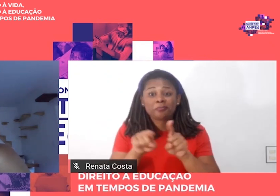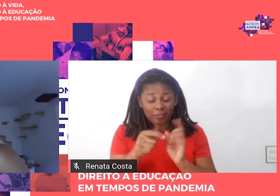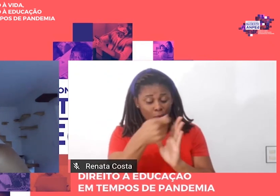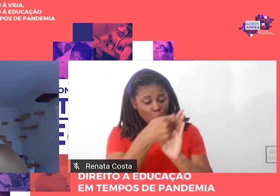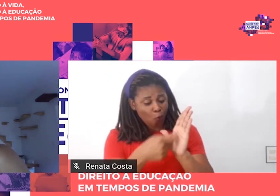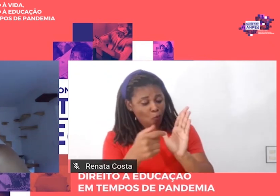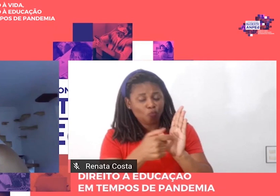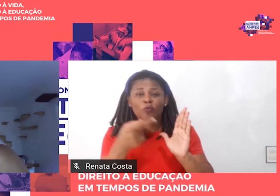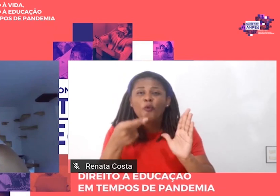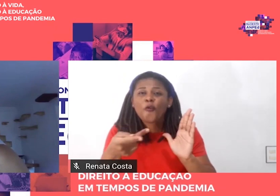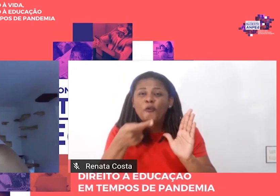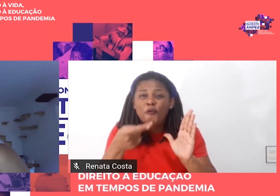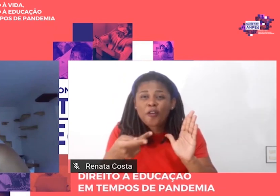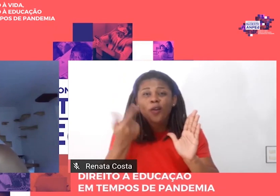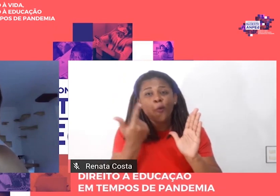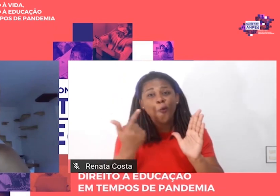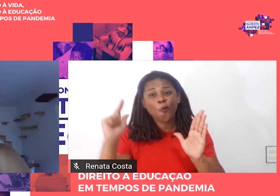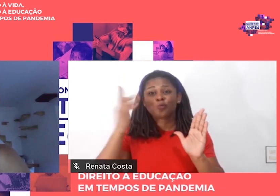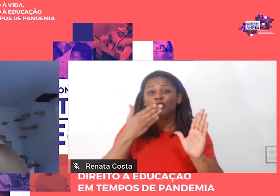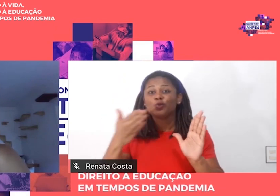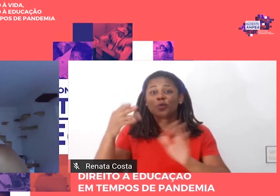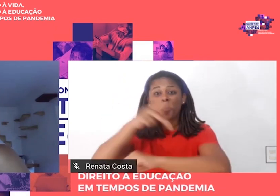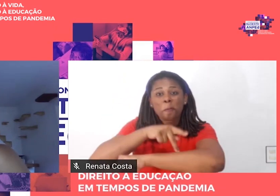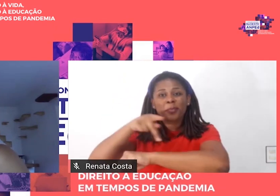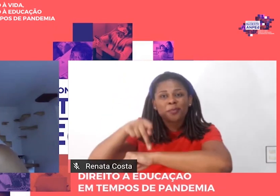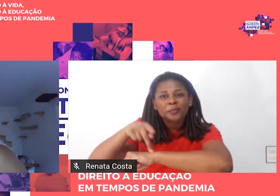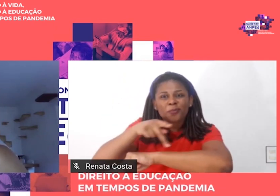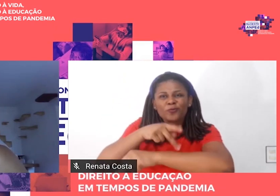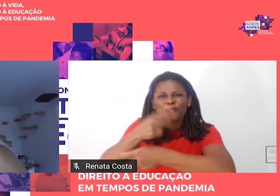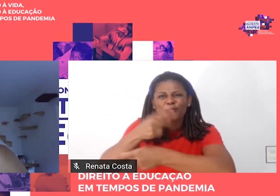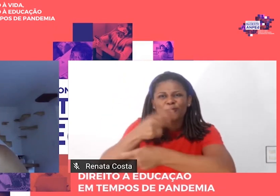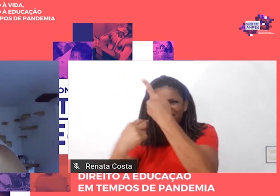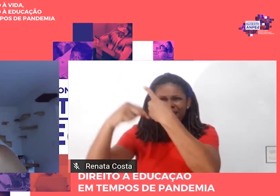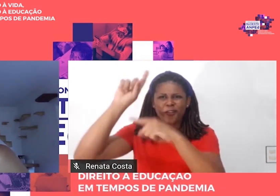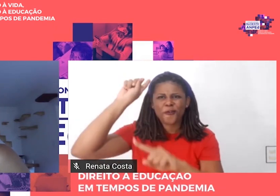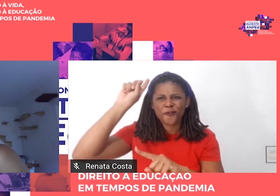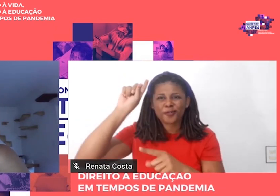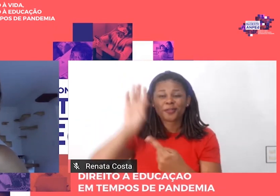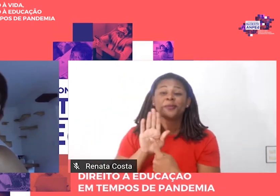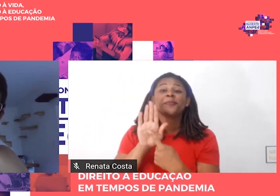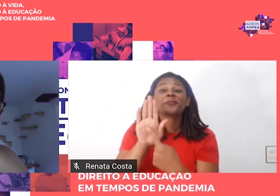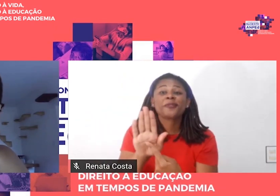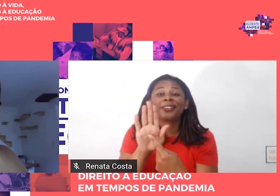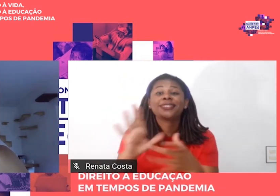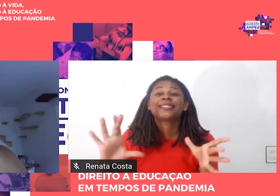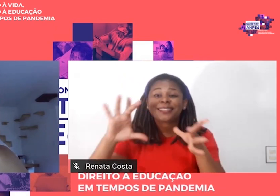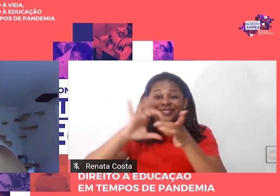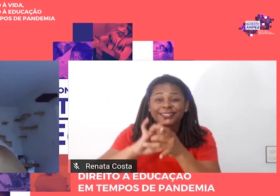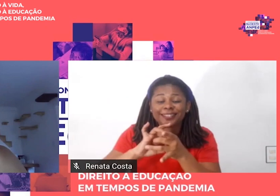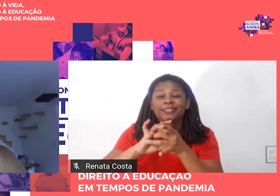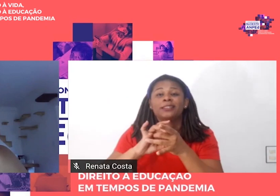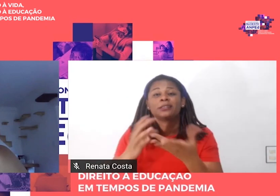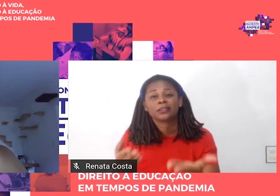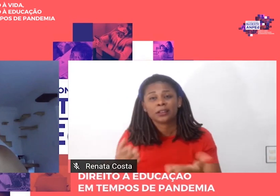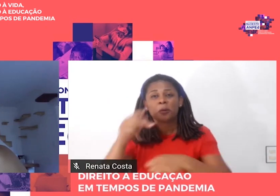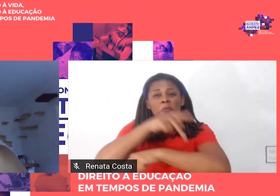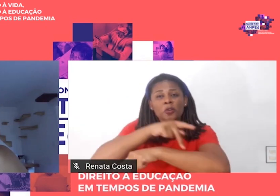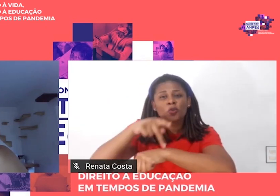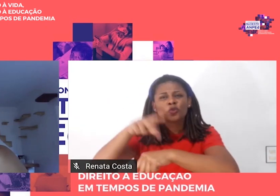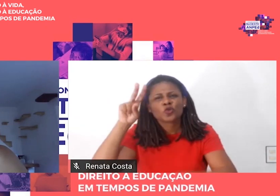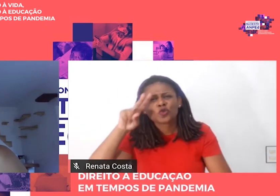pedagogia revolucionária, se referindo à pedagogia histórico-crítica, assim denominada a partir de